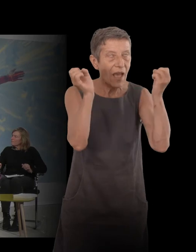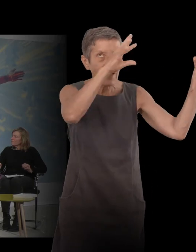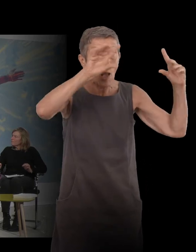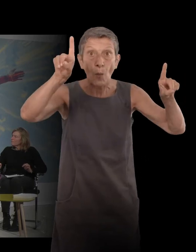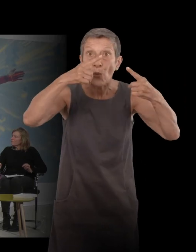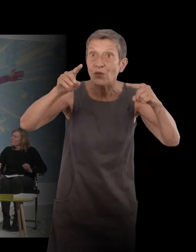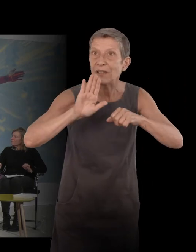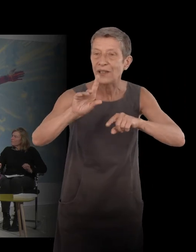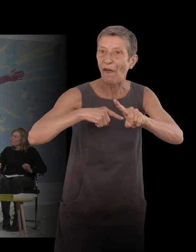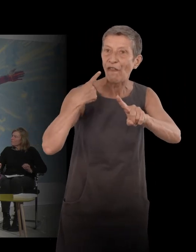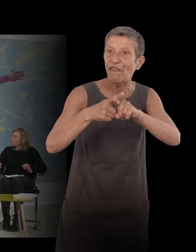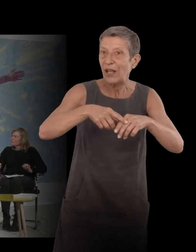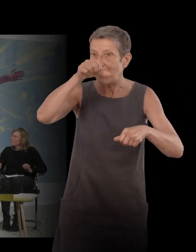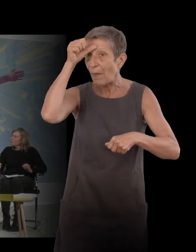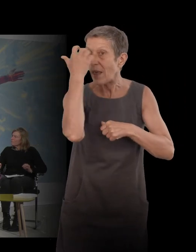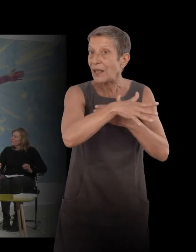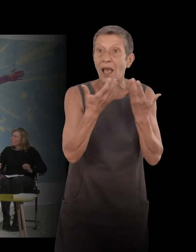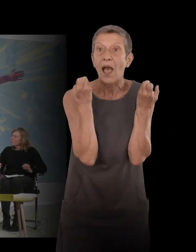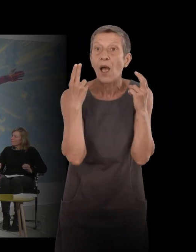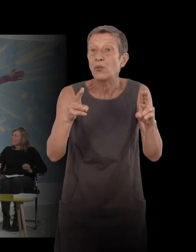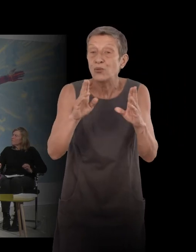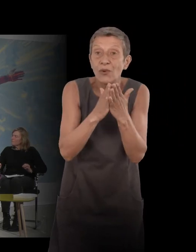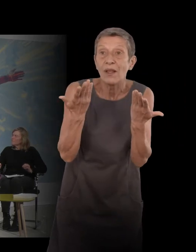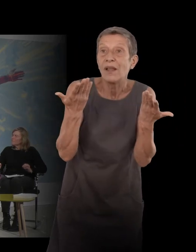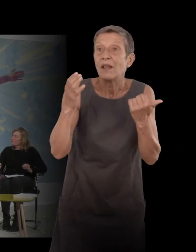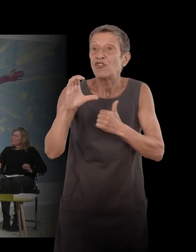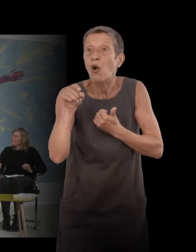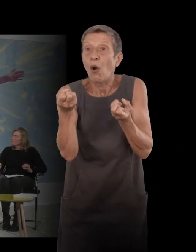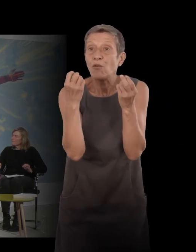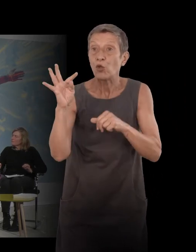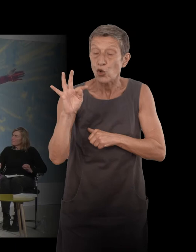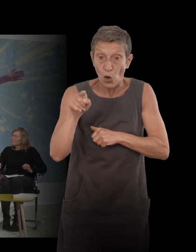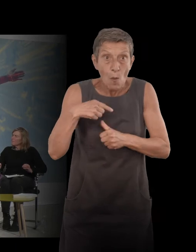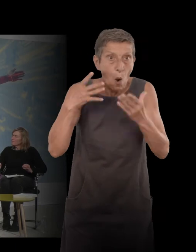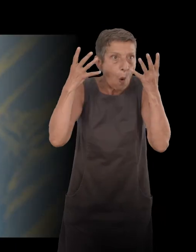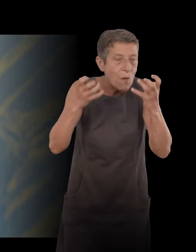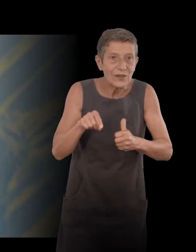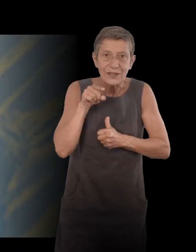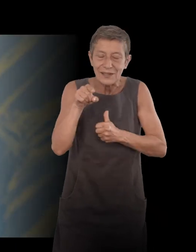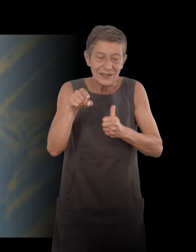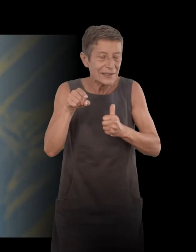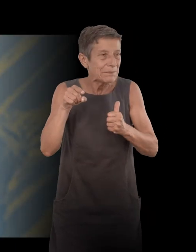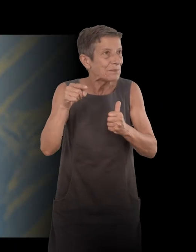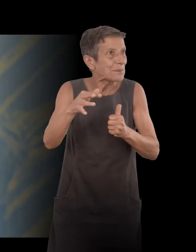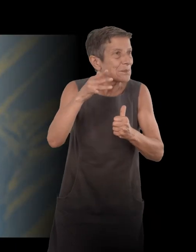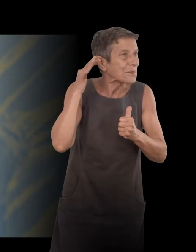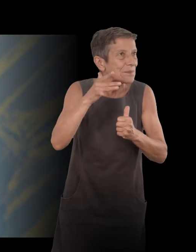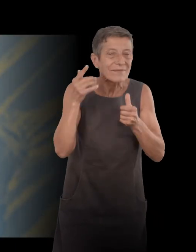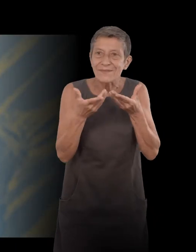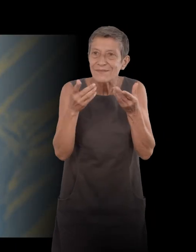Tchikov ou Tolstoy, je veux entendre la musique de la langue d'origine. Et je me suis dit, dans ces ateliers d